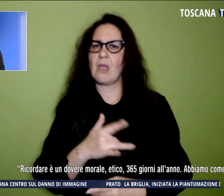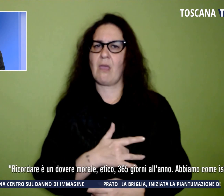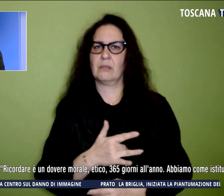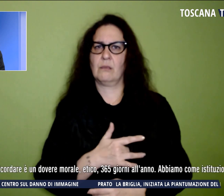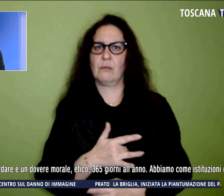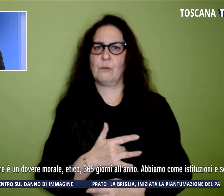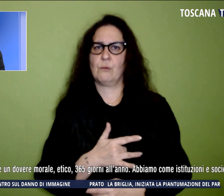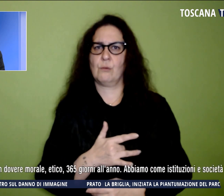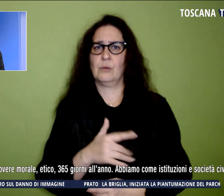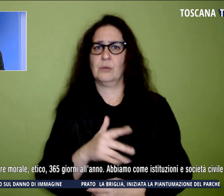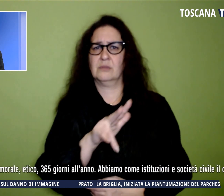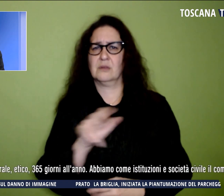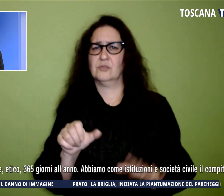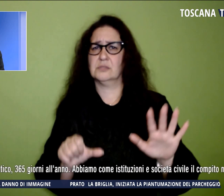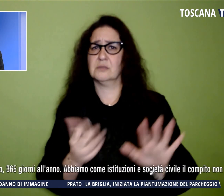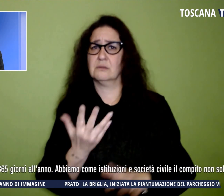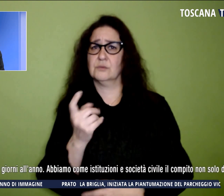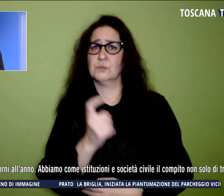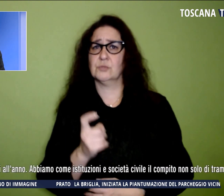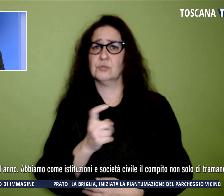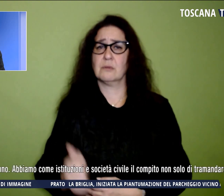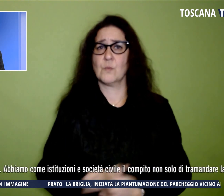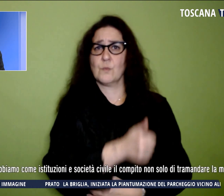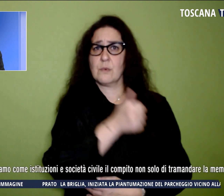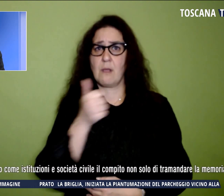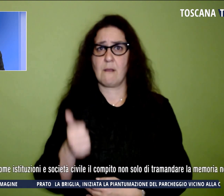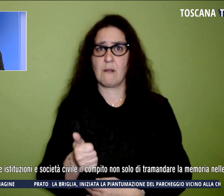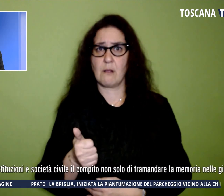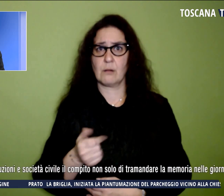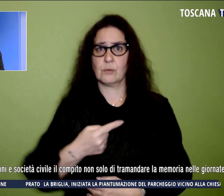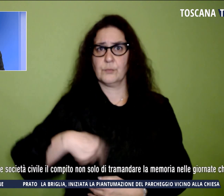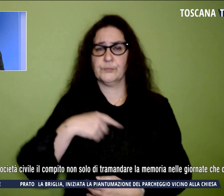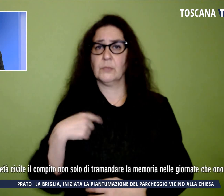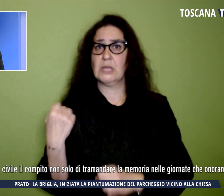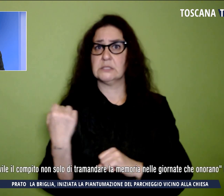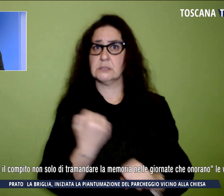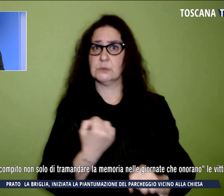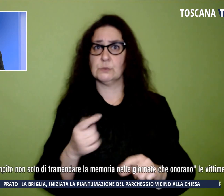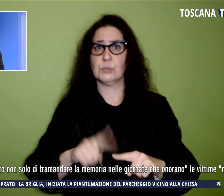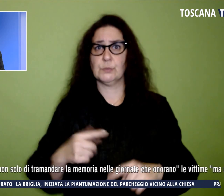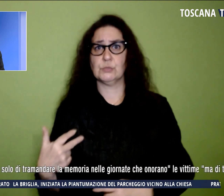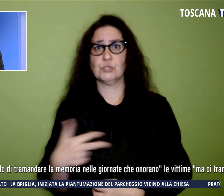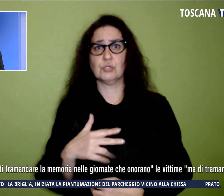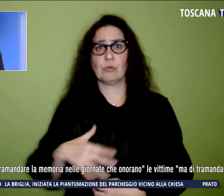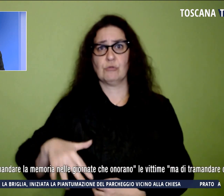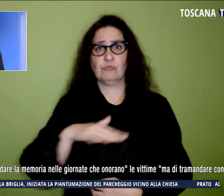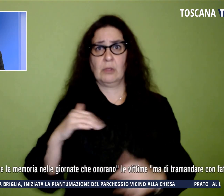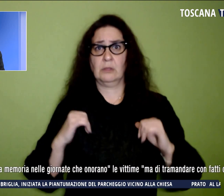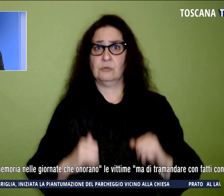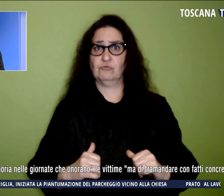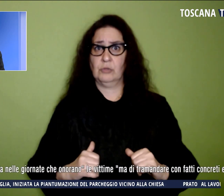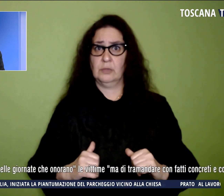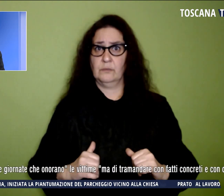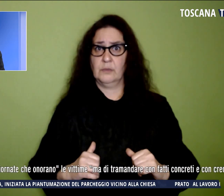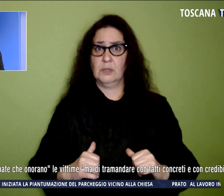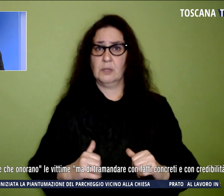giorni all'anno. Abbiamo come istituzioni e società civile il compito non solo di